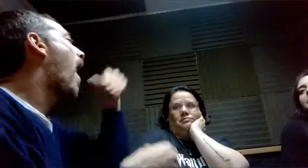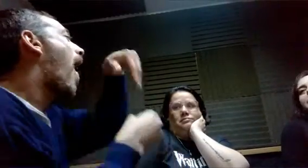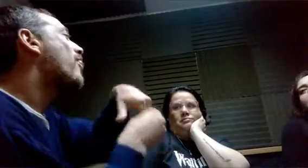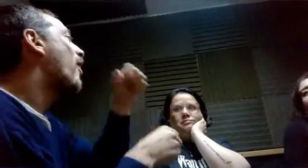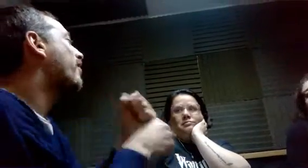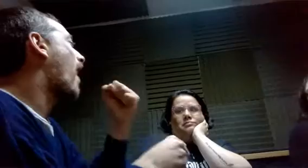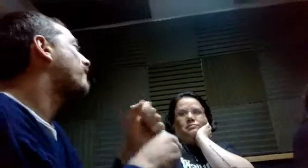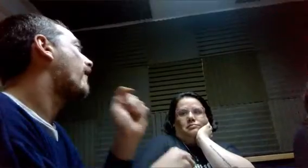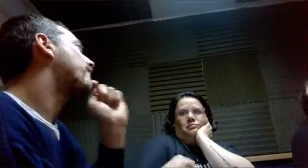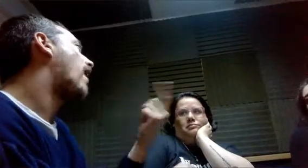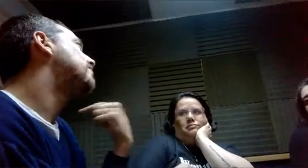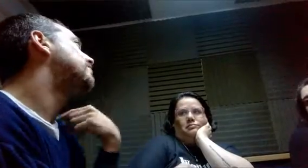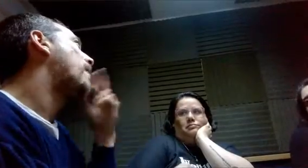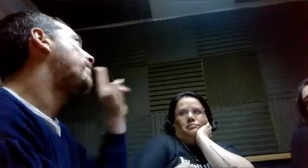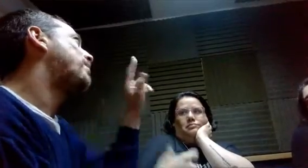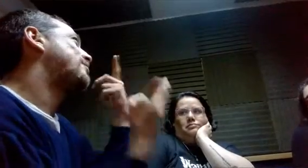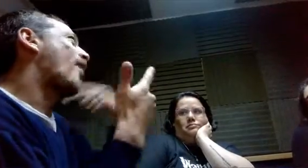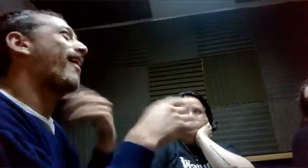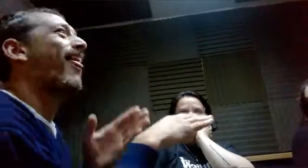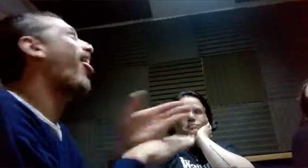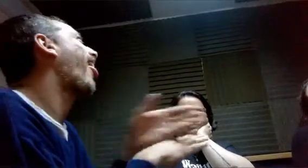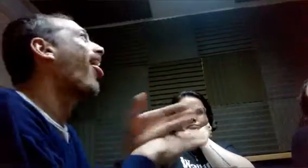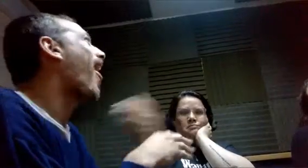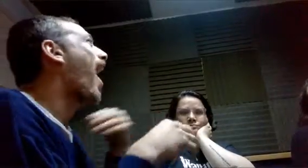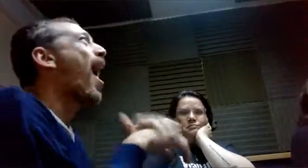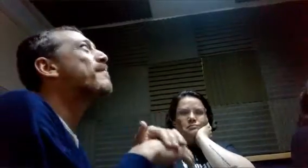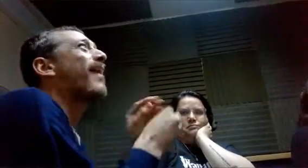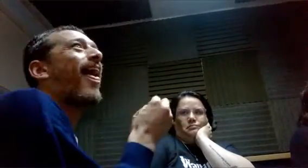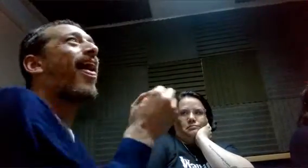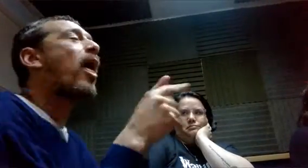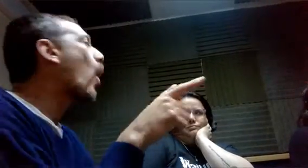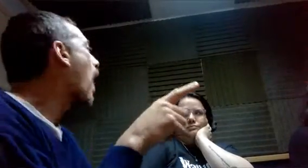visitarlos, estar con mis compañeros, ¿sí? No me daban permiso para entrar.